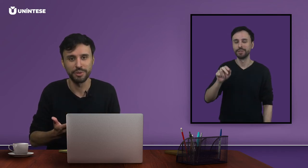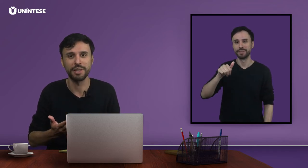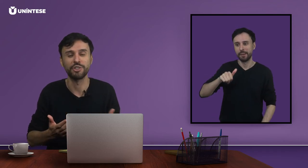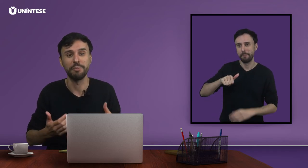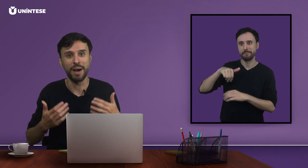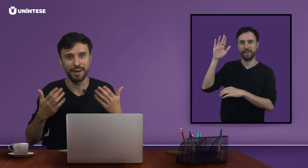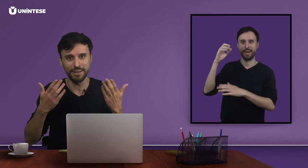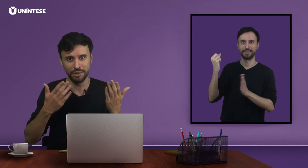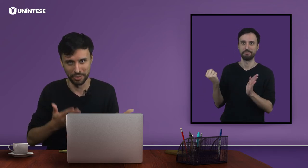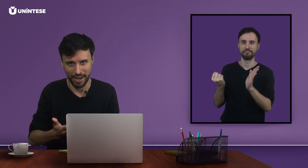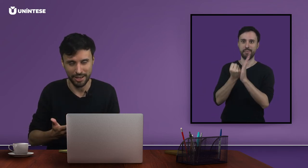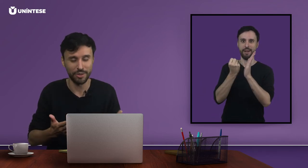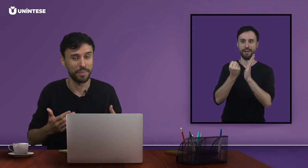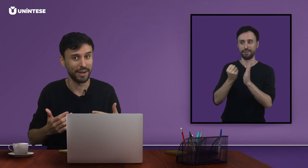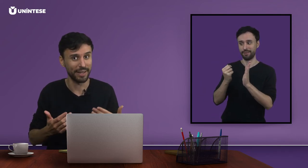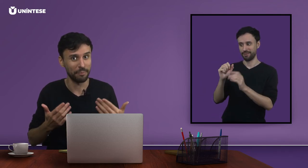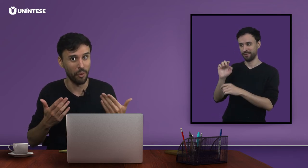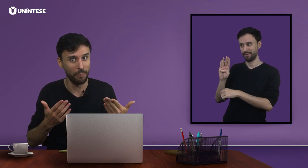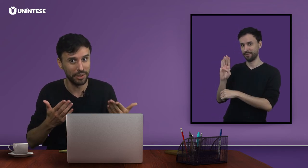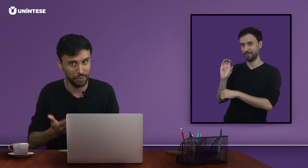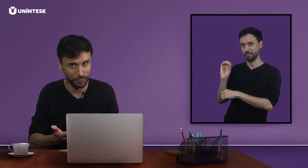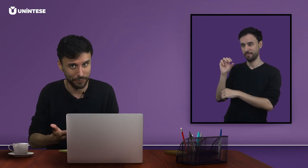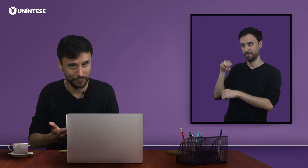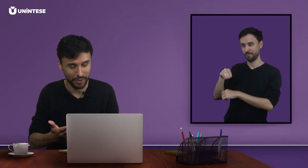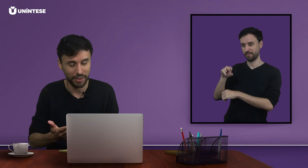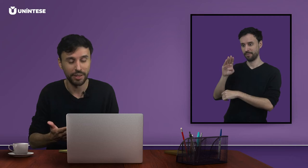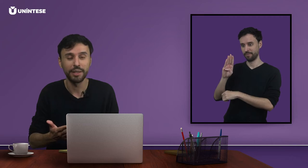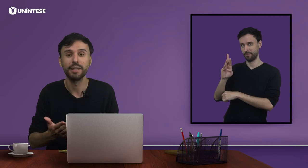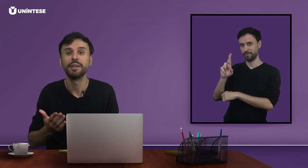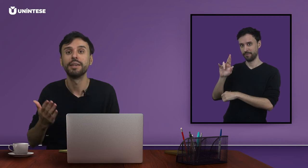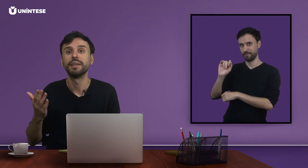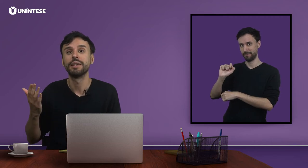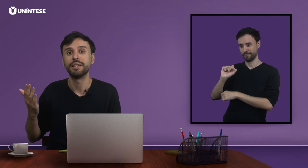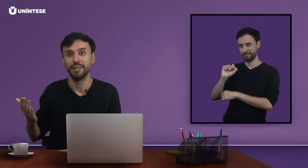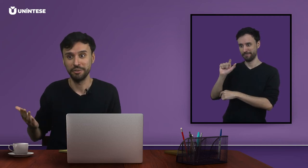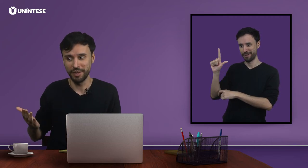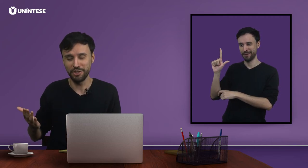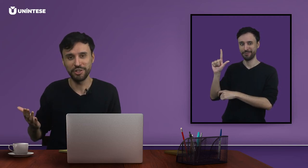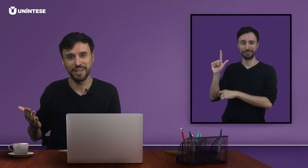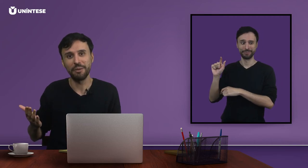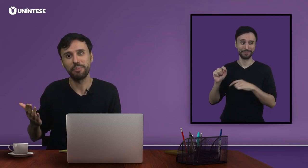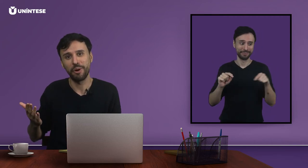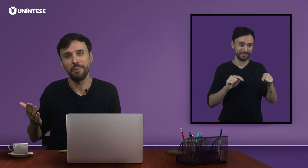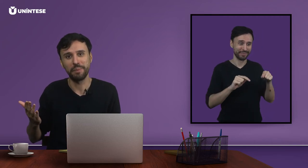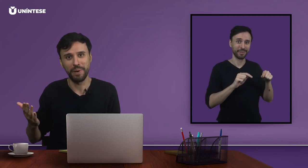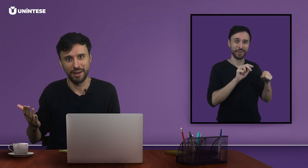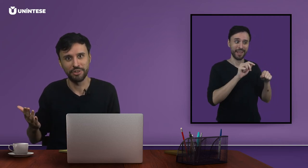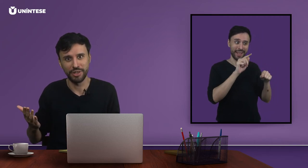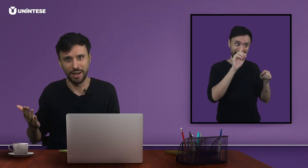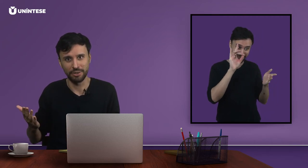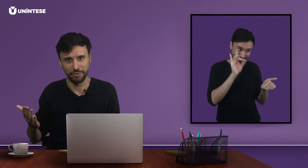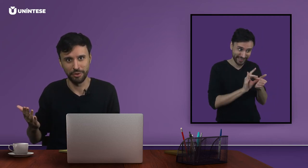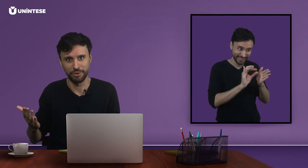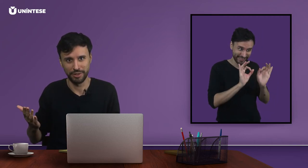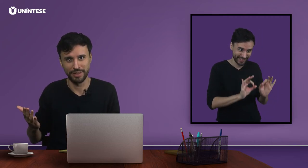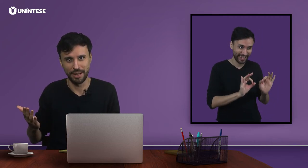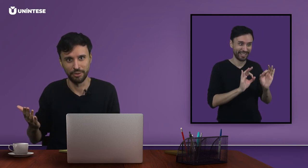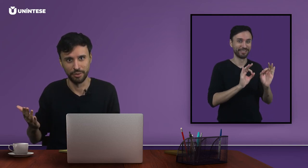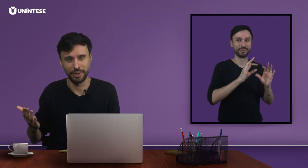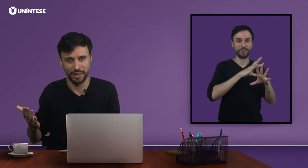ou seja, a marca aqui no caso, a marca é bombril. Em vez de dizer a própria palha de aço foi utilizado para a